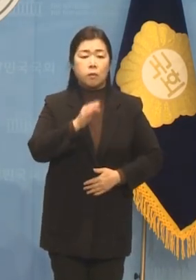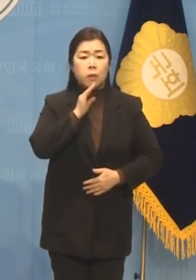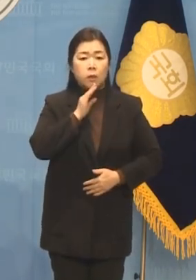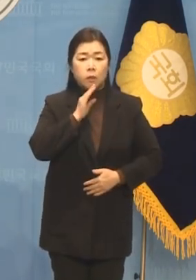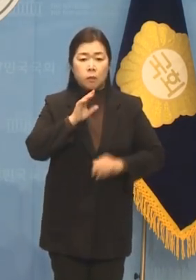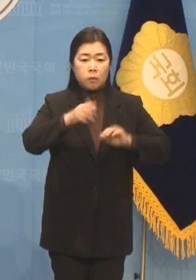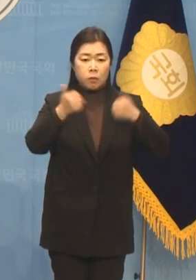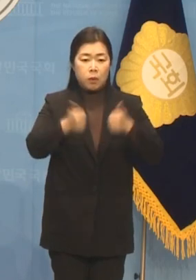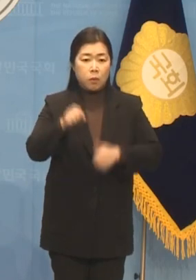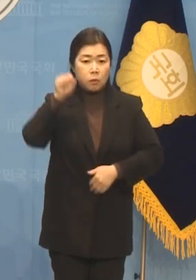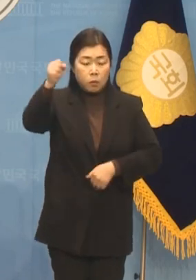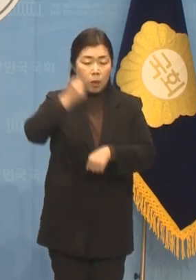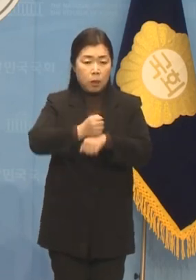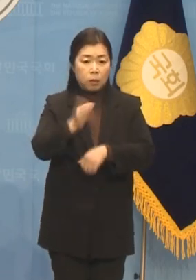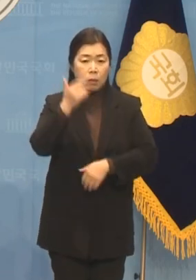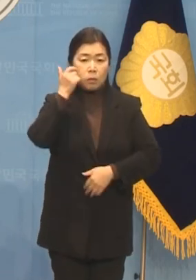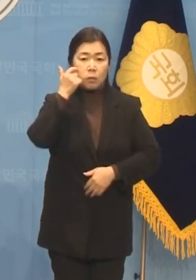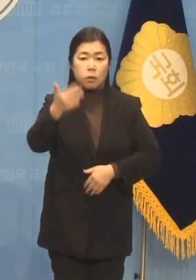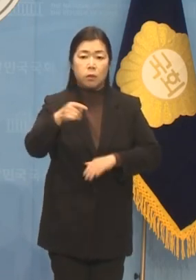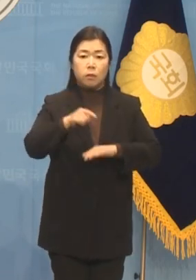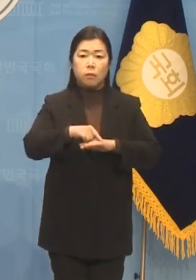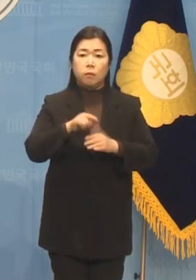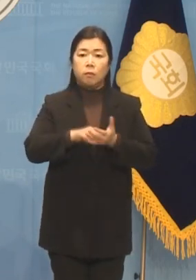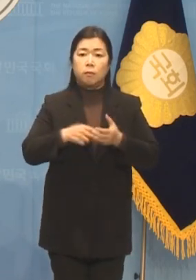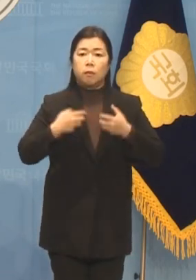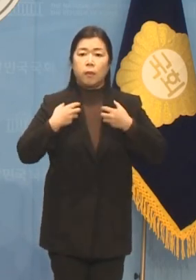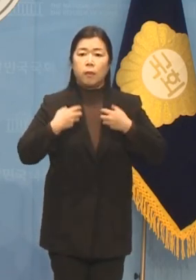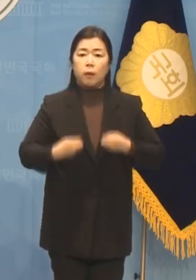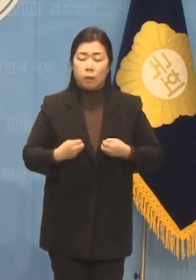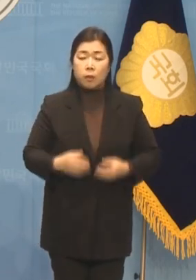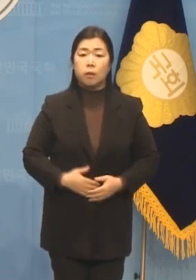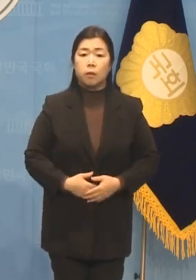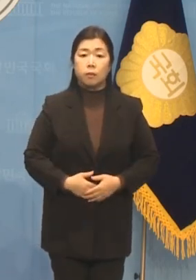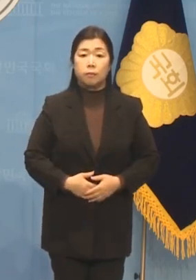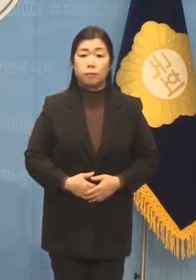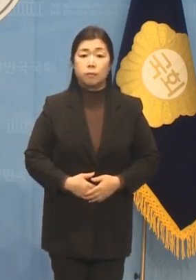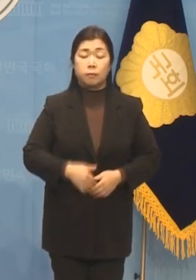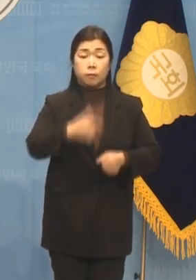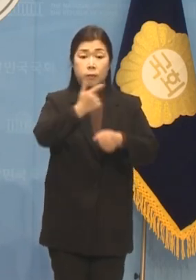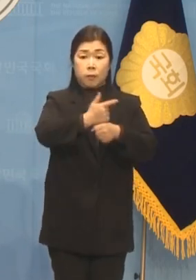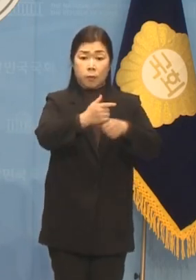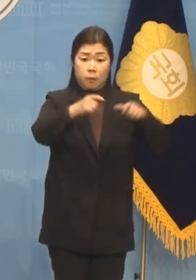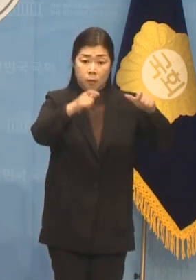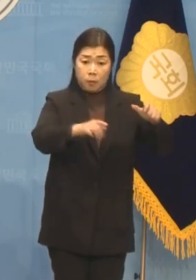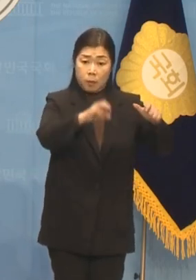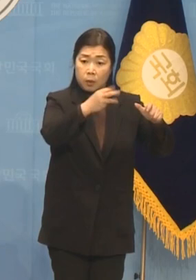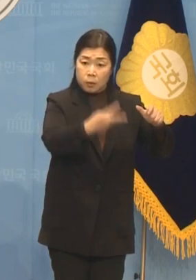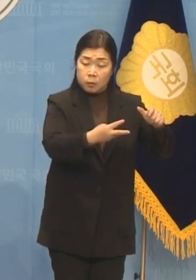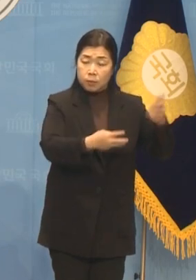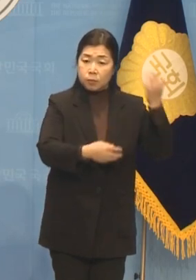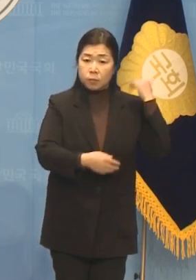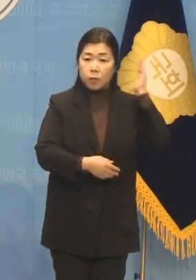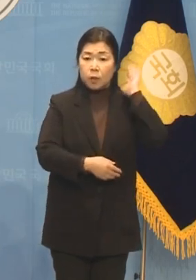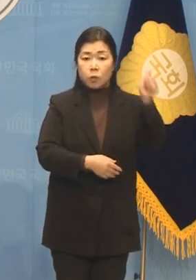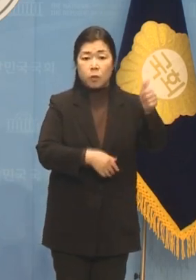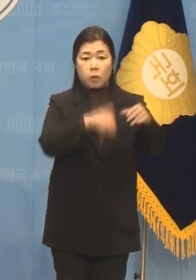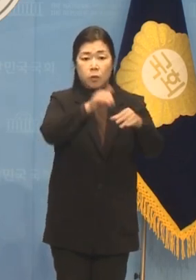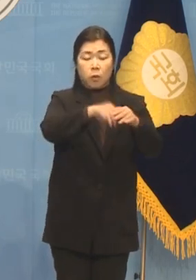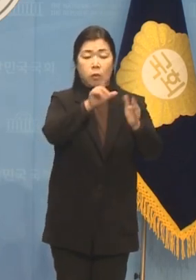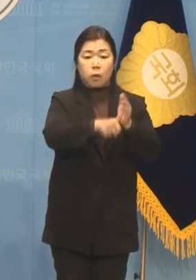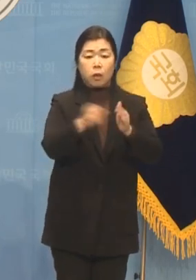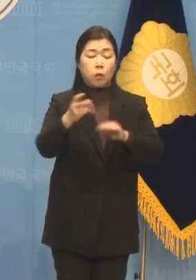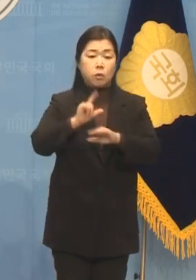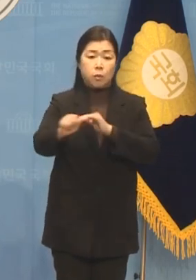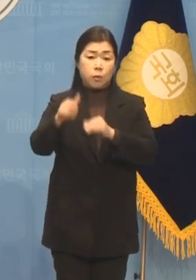참담한 심정입니다. 남양주월군은 지난 대선에서 이겼고 지방선거에서도